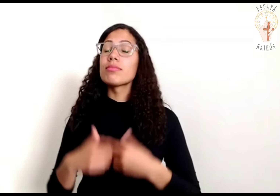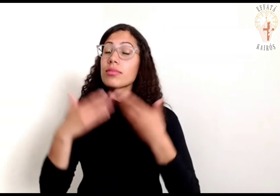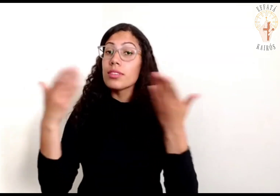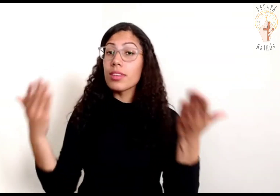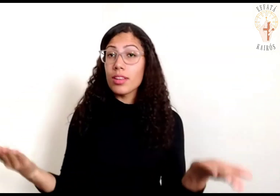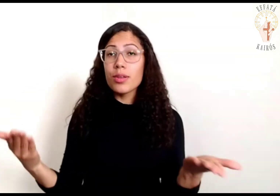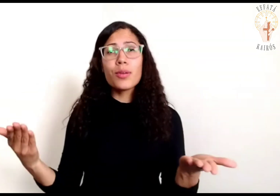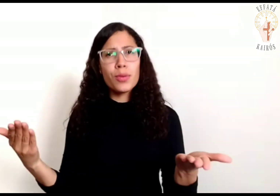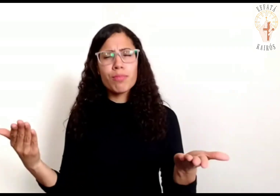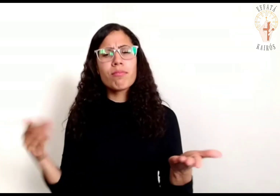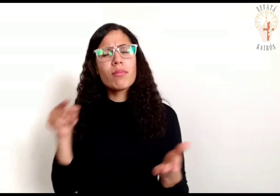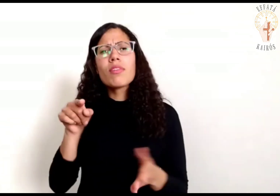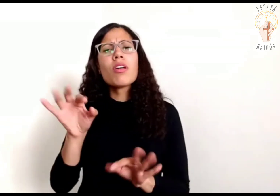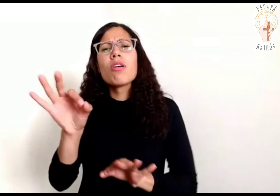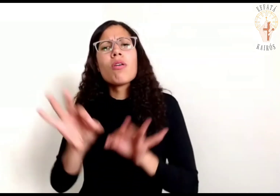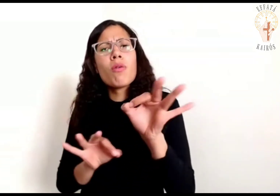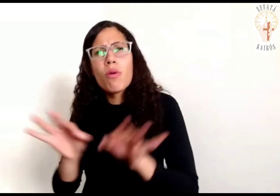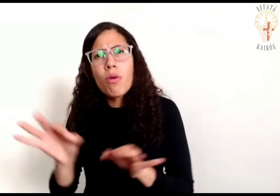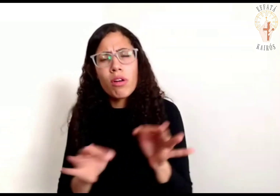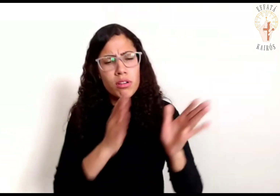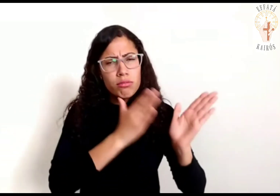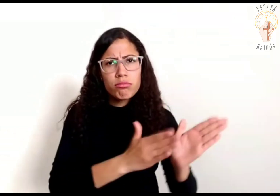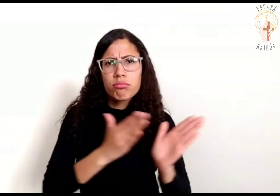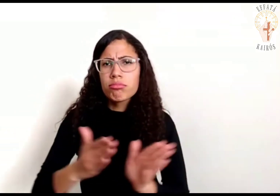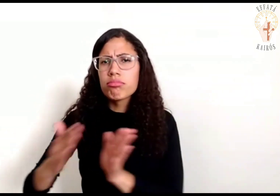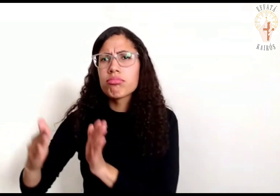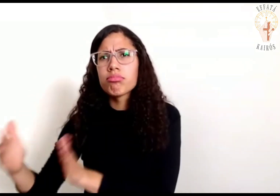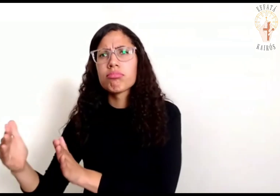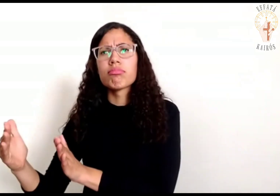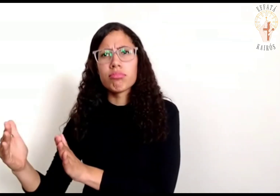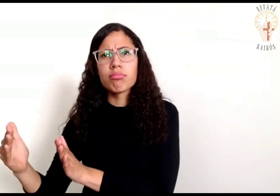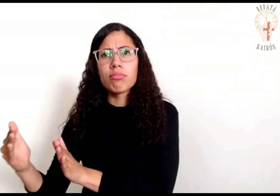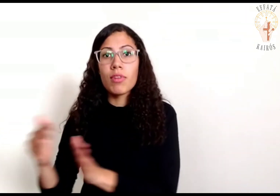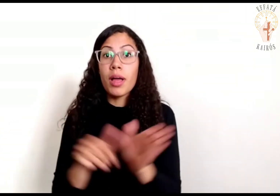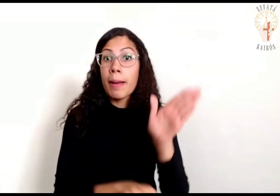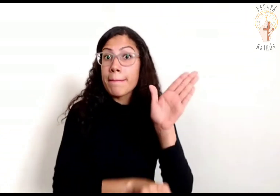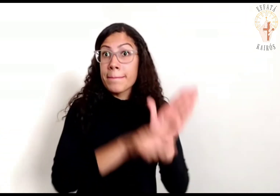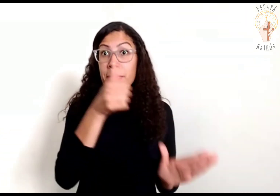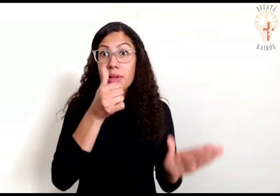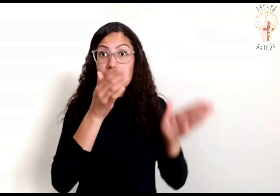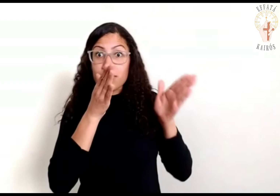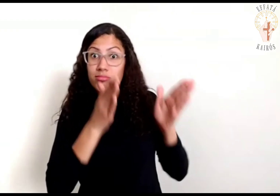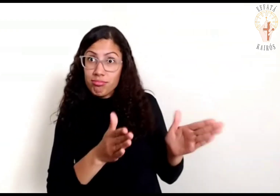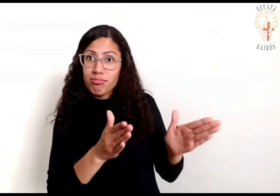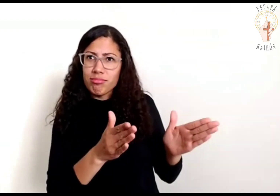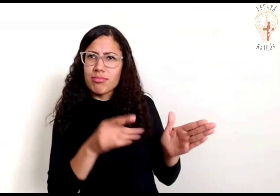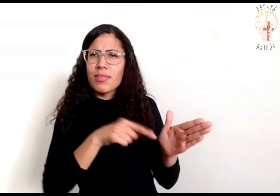Porém, cada qual segundo uma ordem determinada